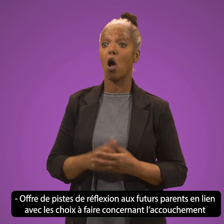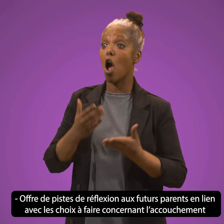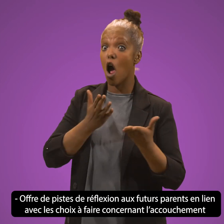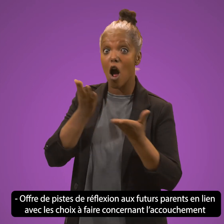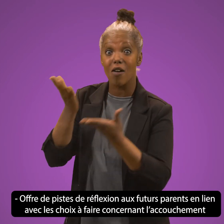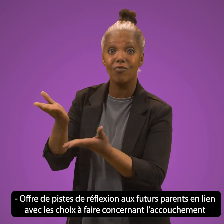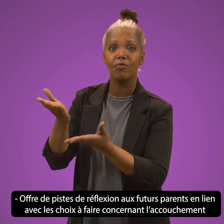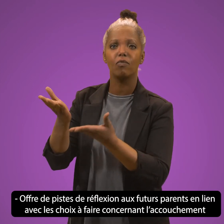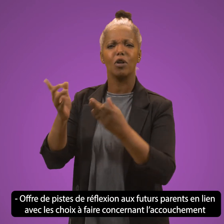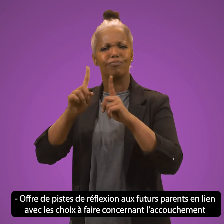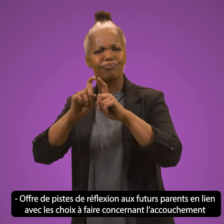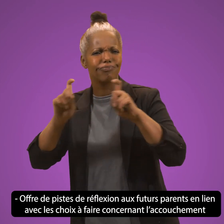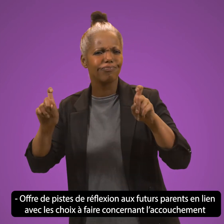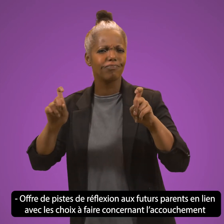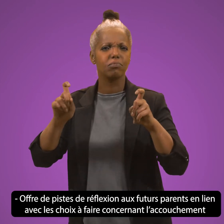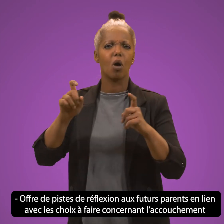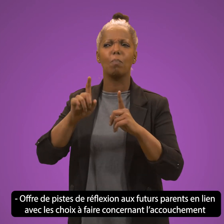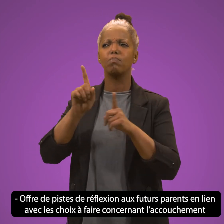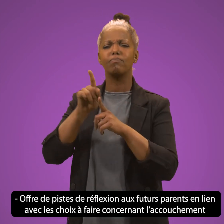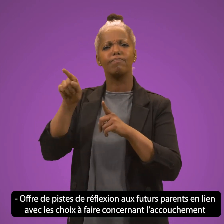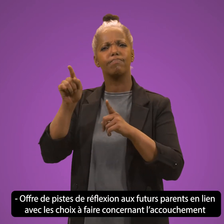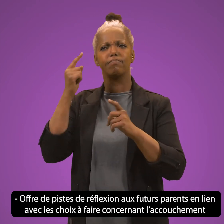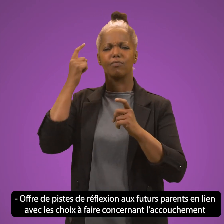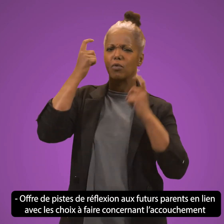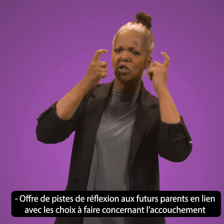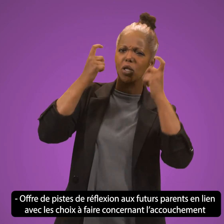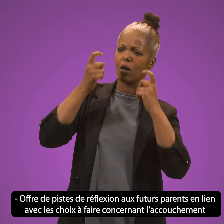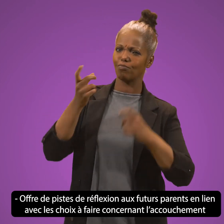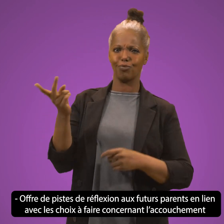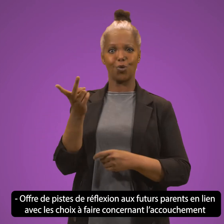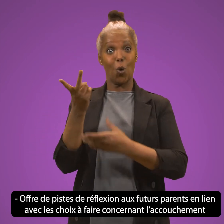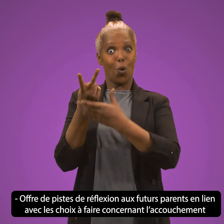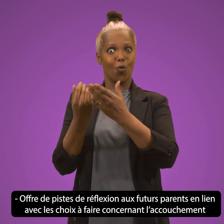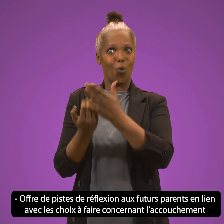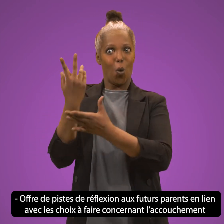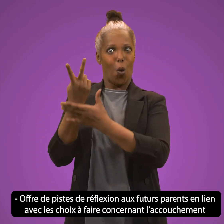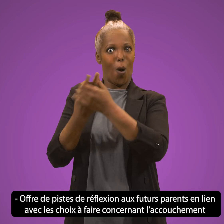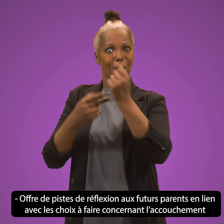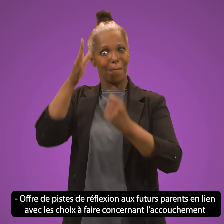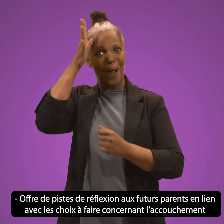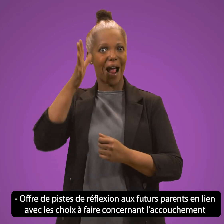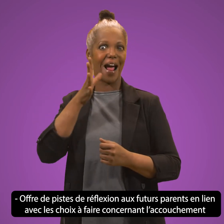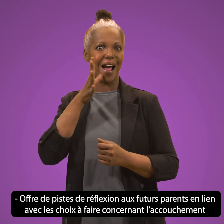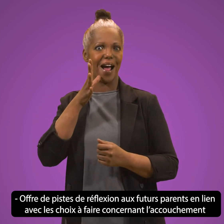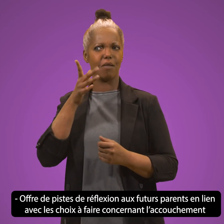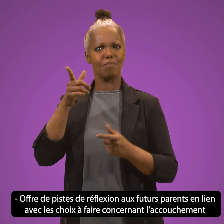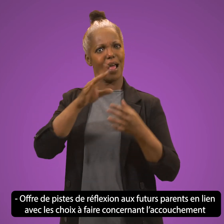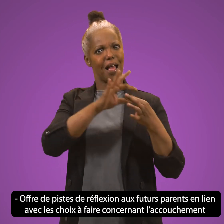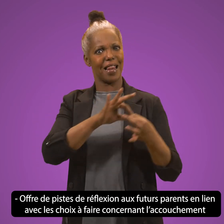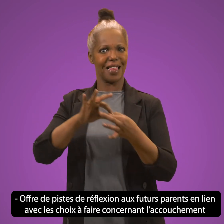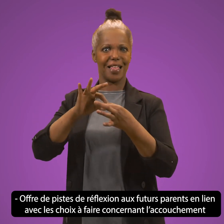Offre de pistes de réflexion aux futurs parents en lien avec les choix à faire concernant l'accouchement